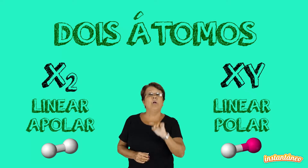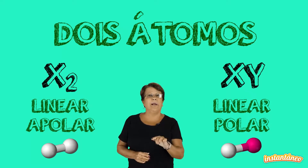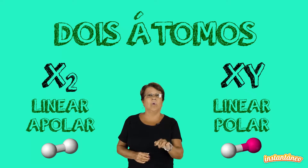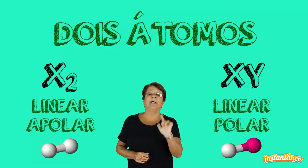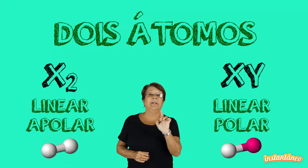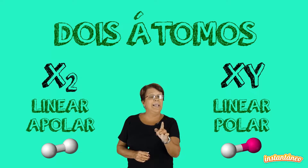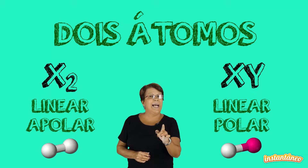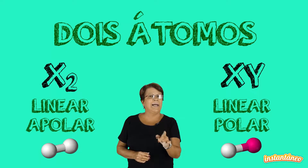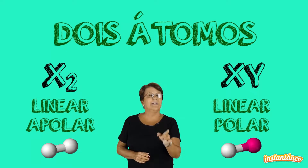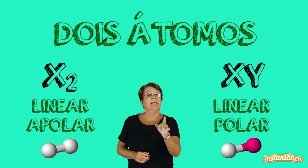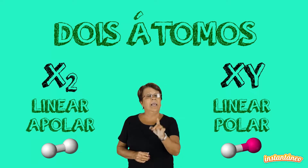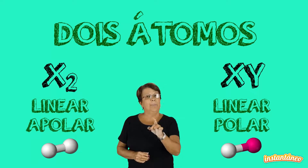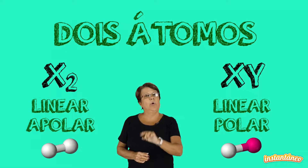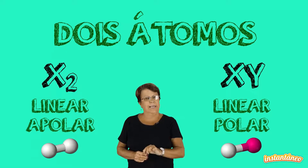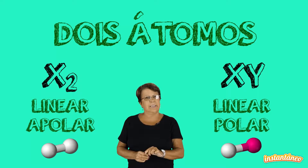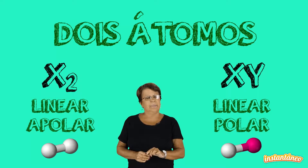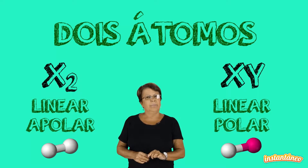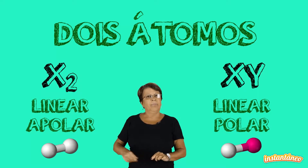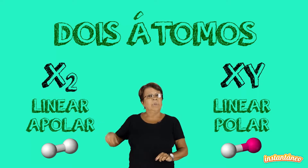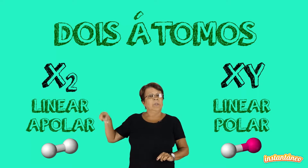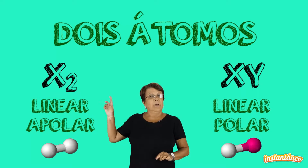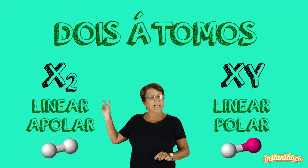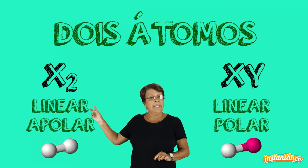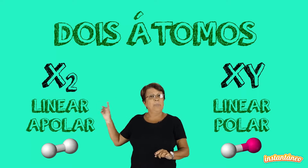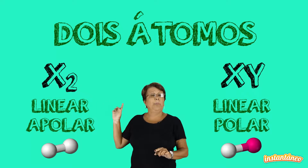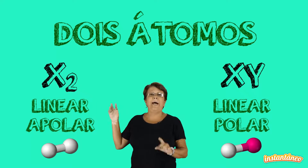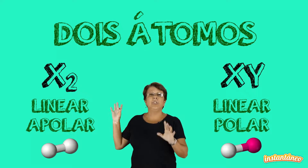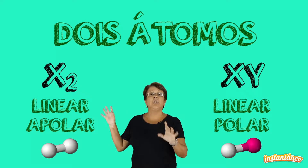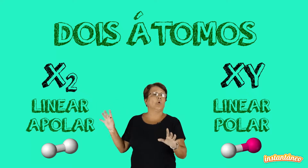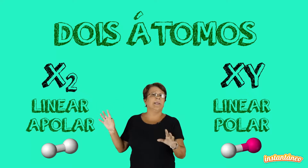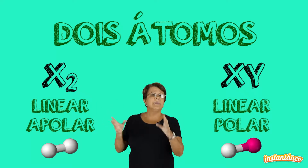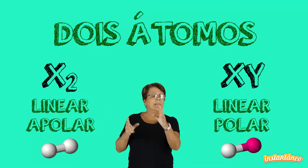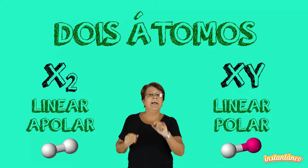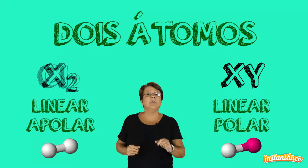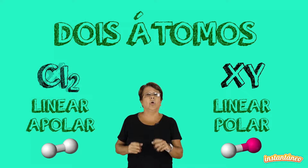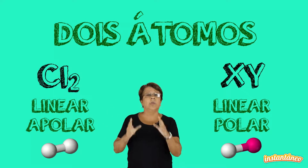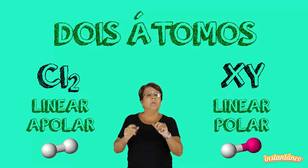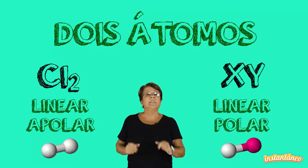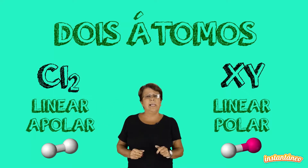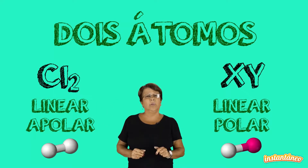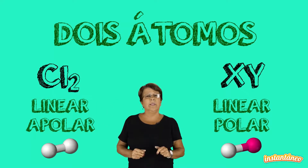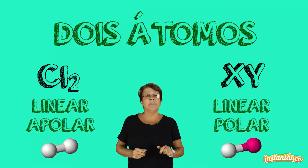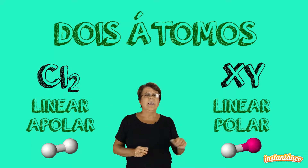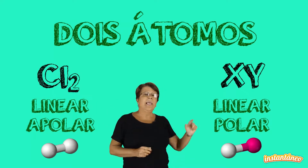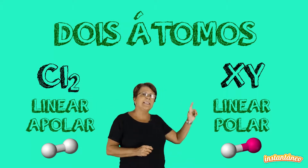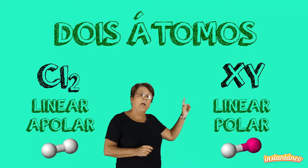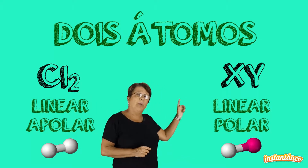molécula linear e apolar. Exemplo para X2, gás cloro, Cl2. Exemplo